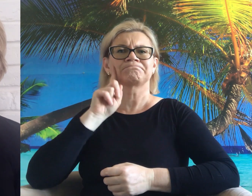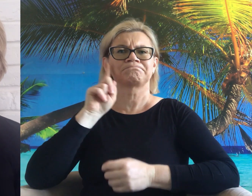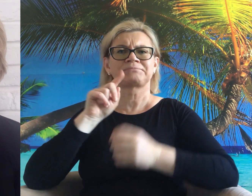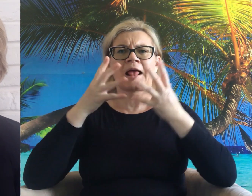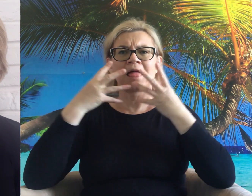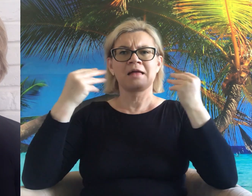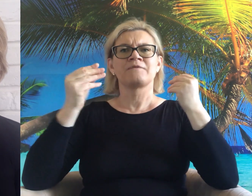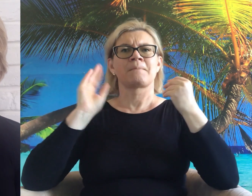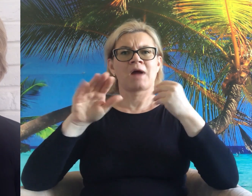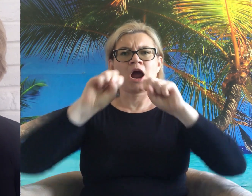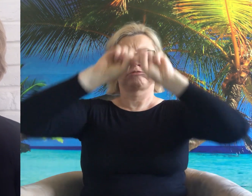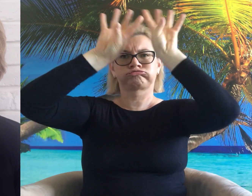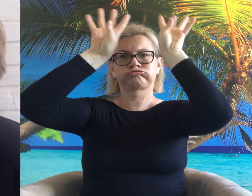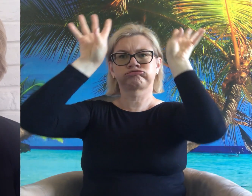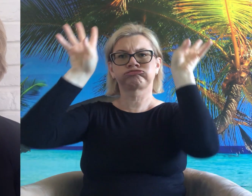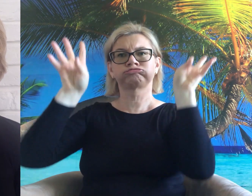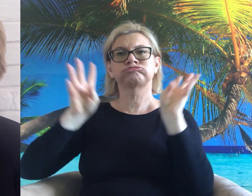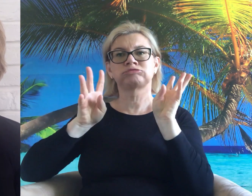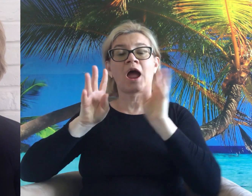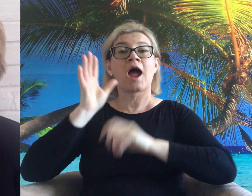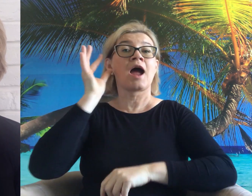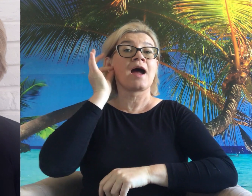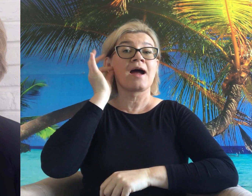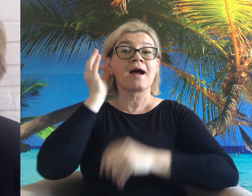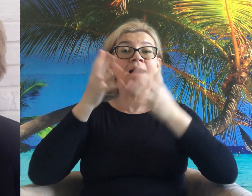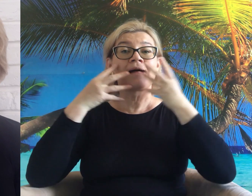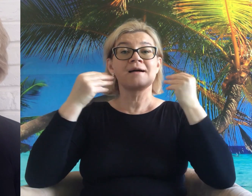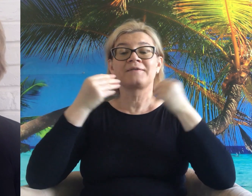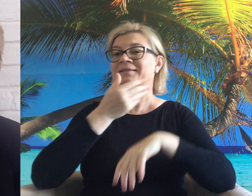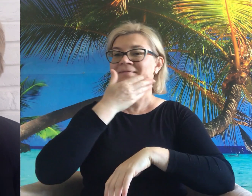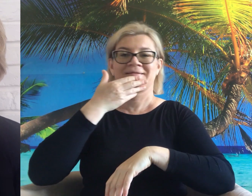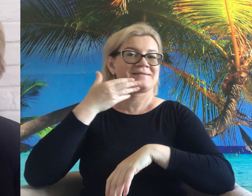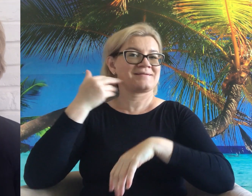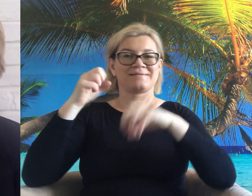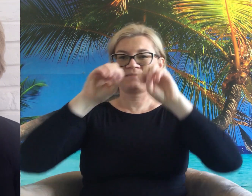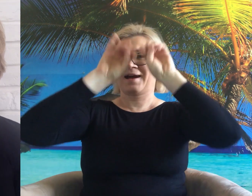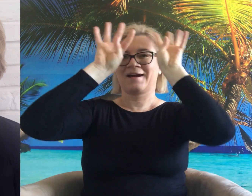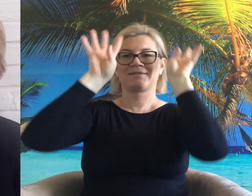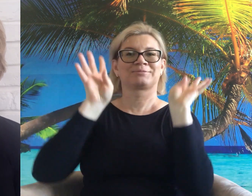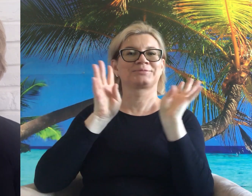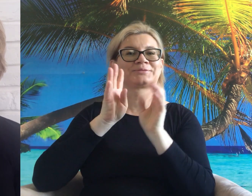Tylko lwy mają grzywy, lwice ich nie mają.